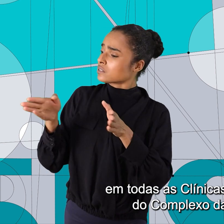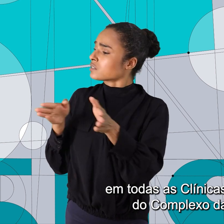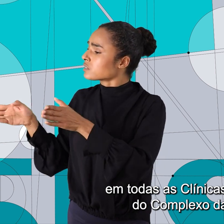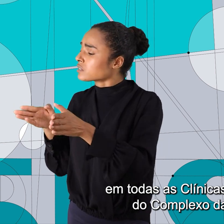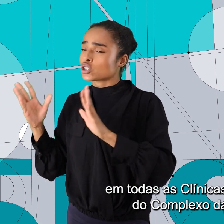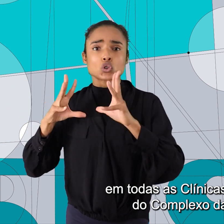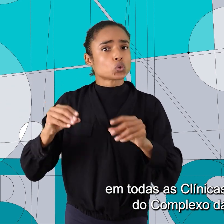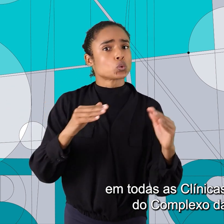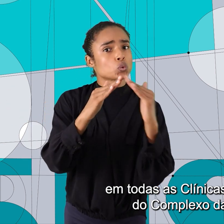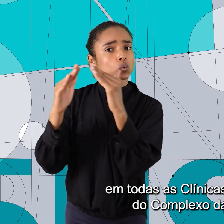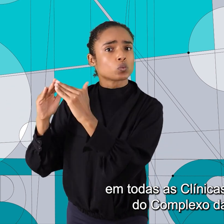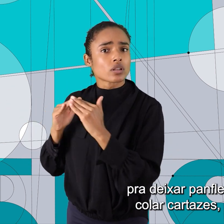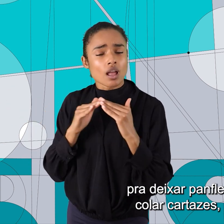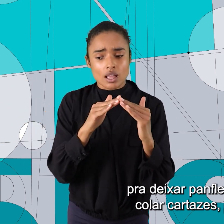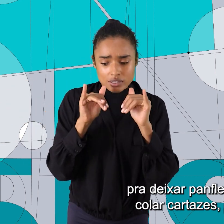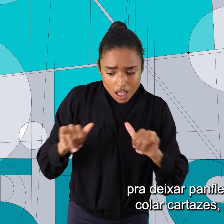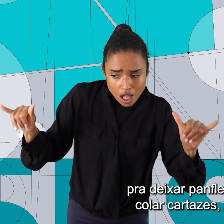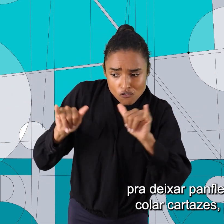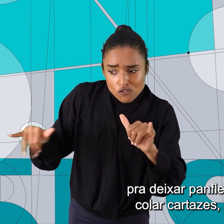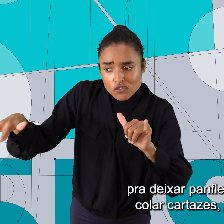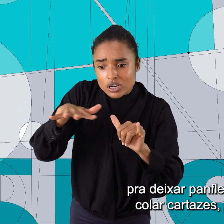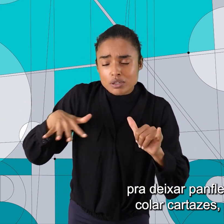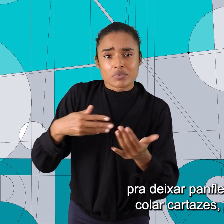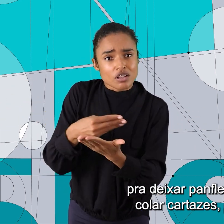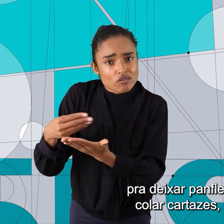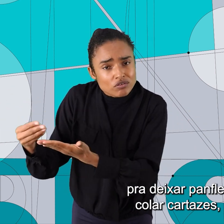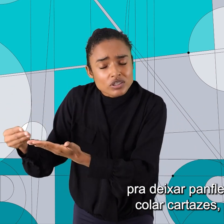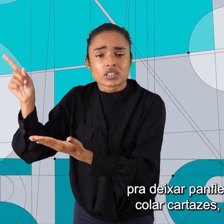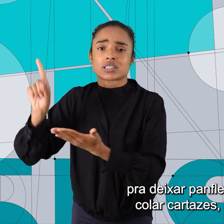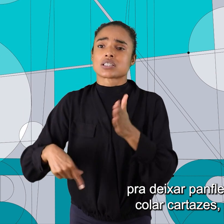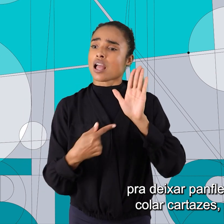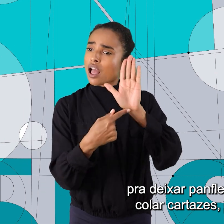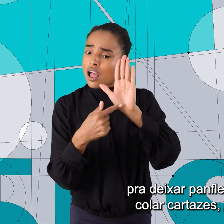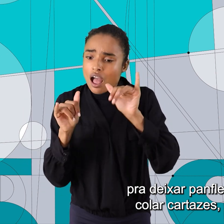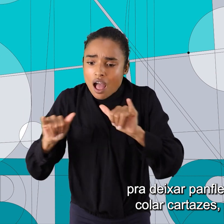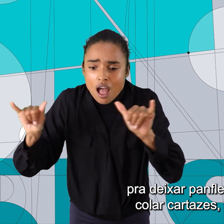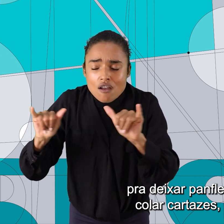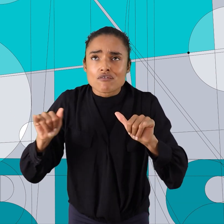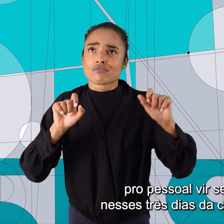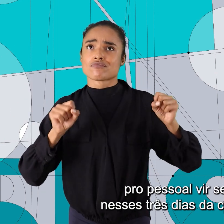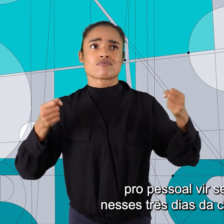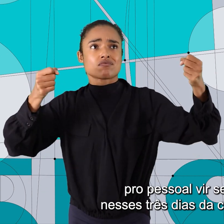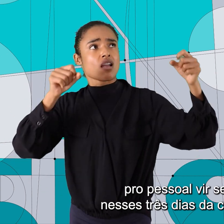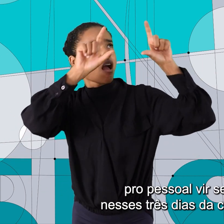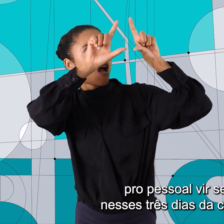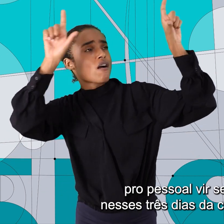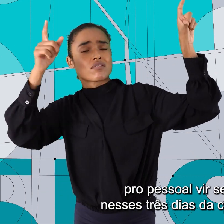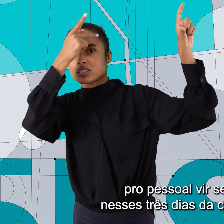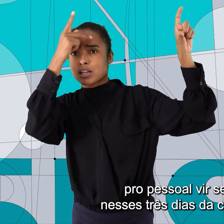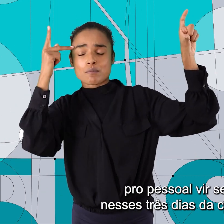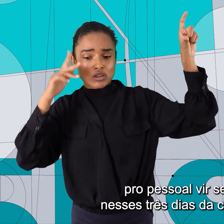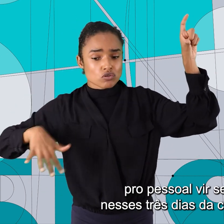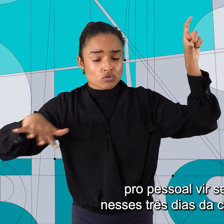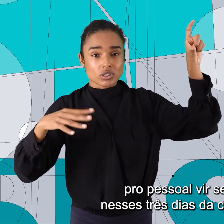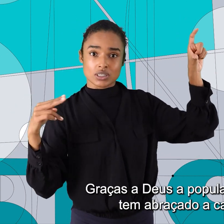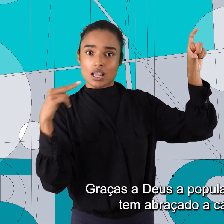clínicas da família do Complexo da Maré para deixar panfleto, flyer, colar cartazes, faixas. O pessoal vem se vacinar nesses